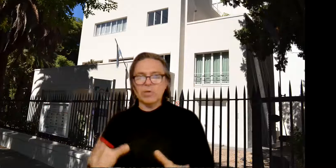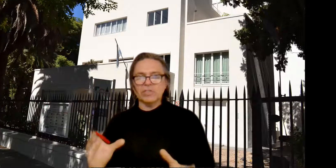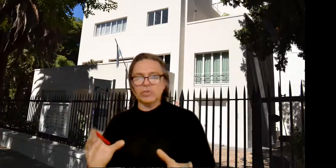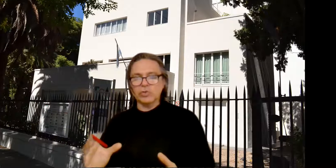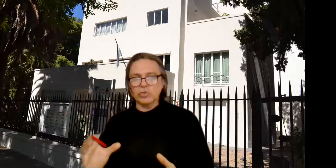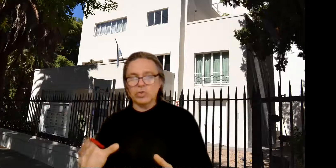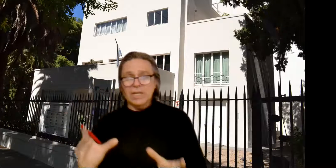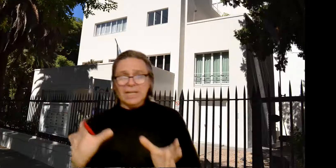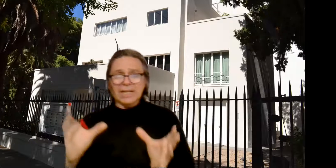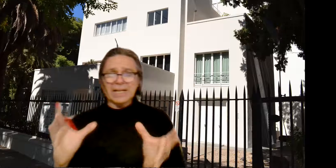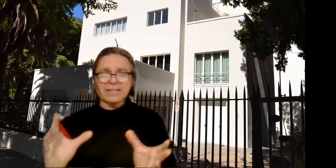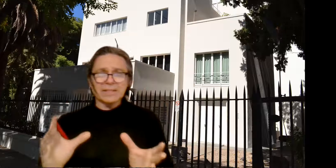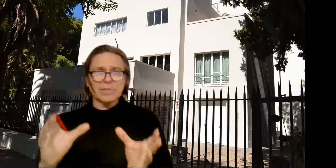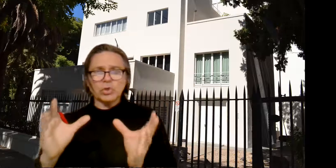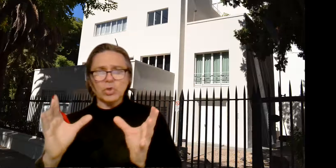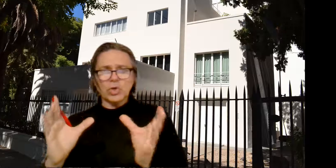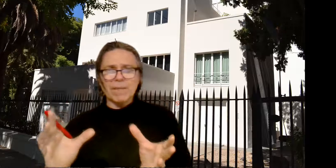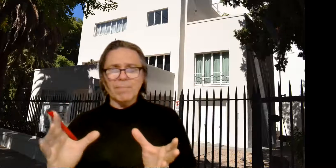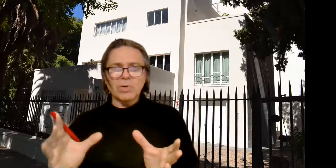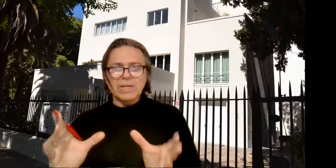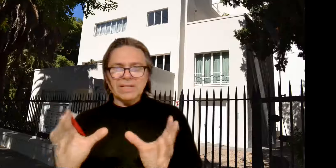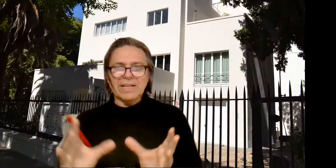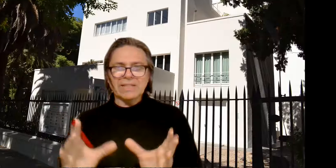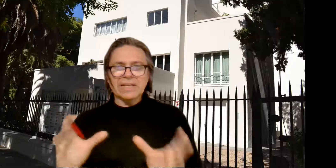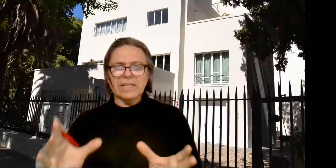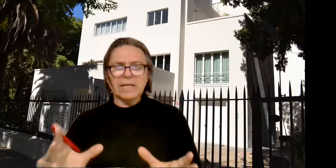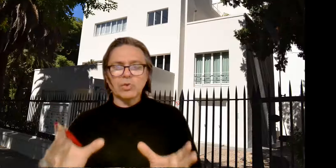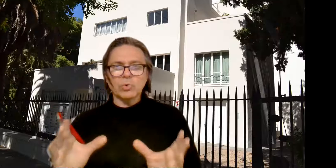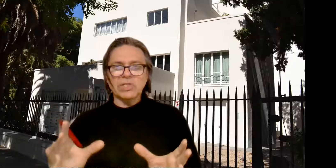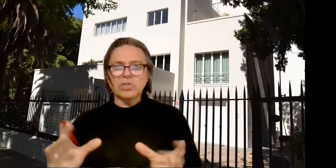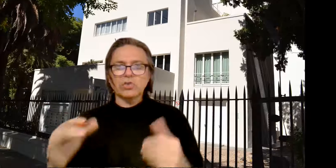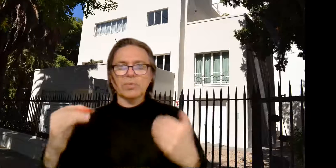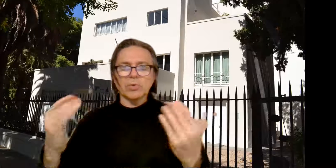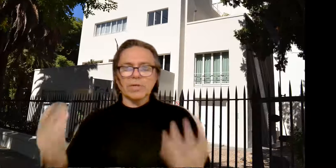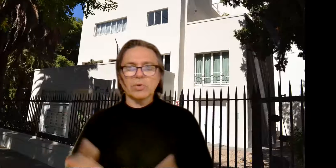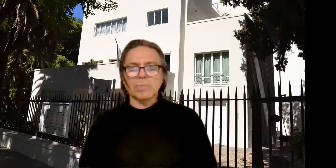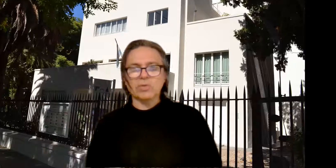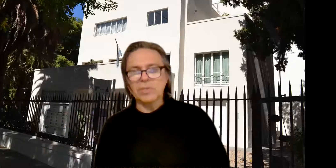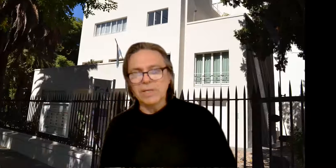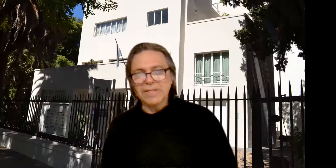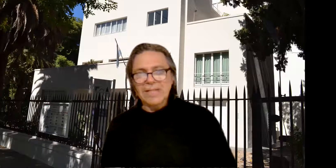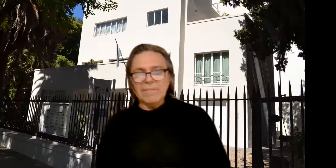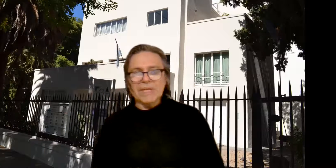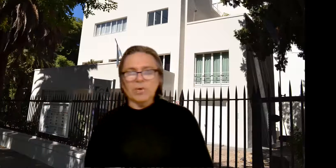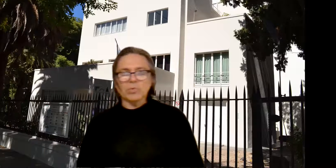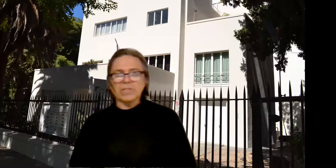1908, la casa de Vittorio Campo, que se la hace a Alejandro Bustillo, sobreborradores posibles del ecologismo